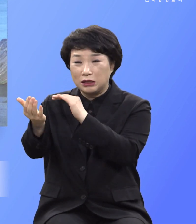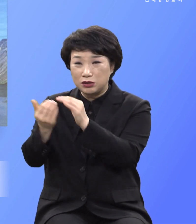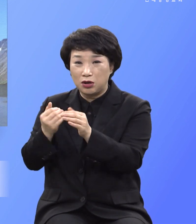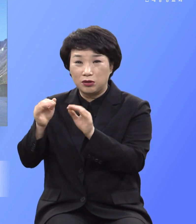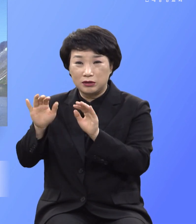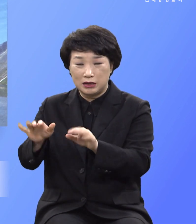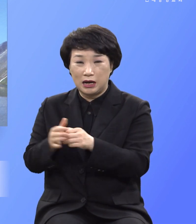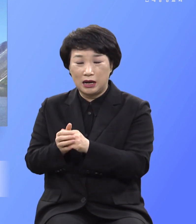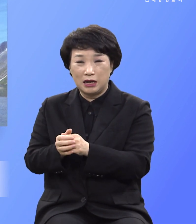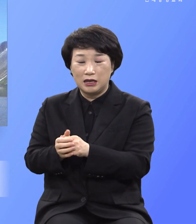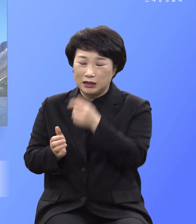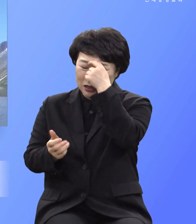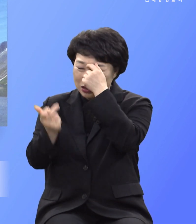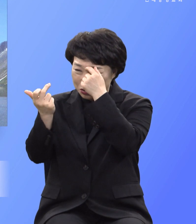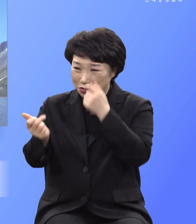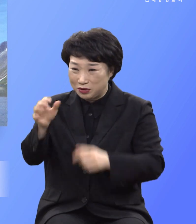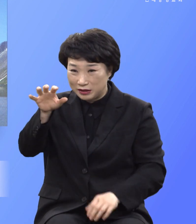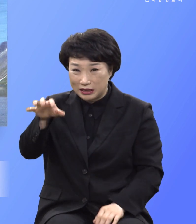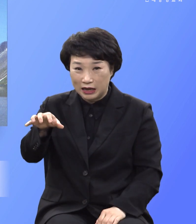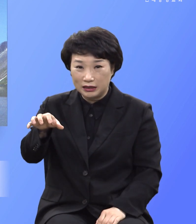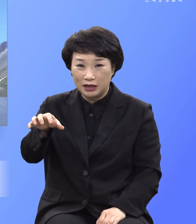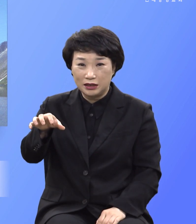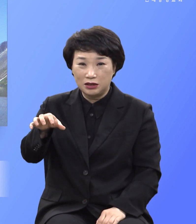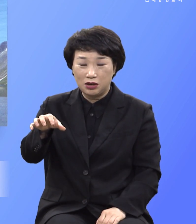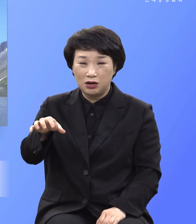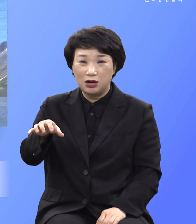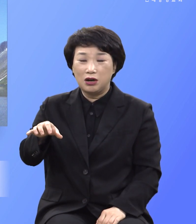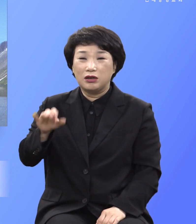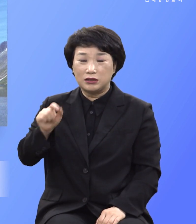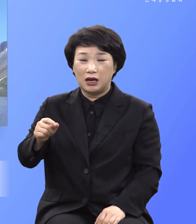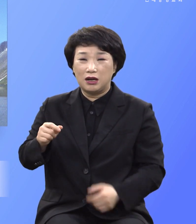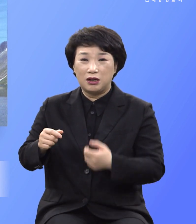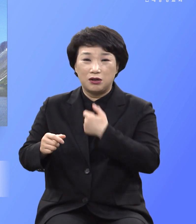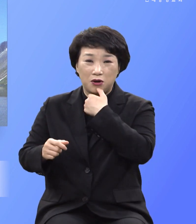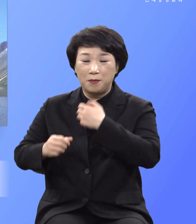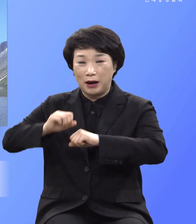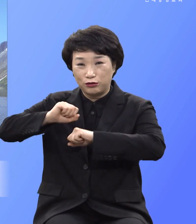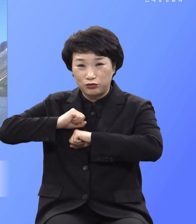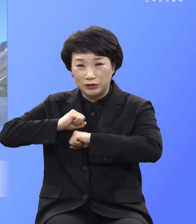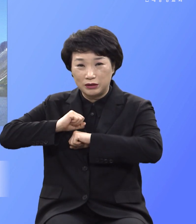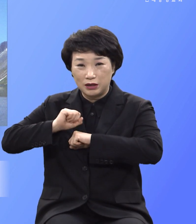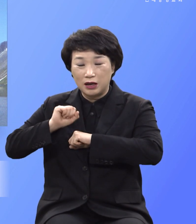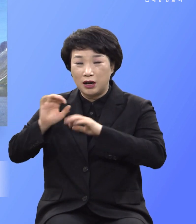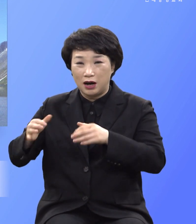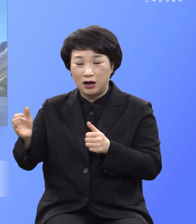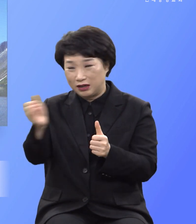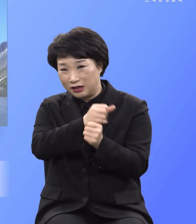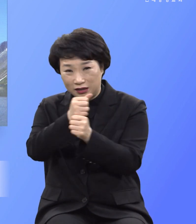개세만의 동산에서 노마 군병 유대 명령들에게 결박당해서